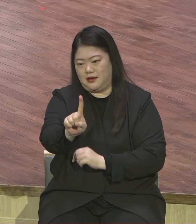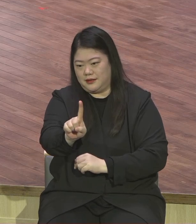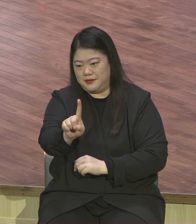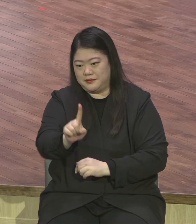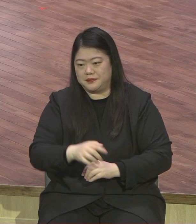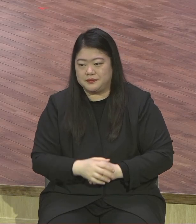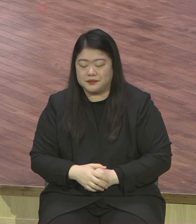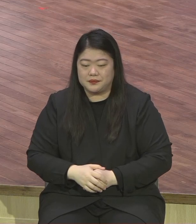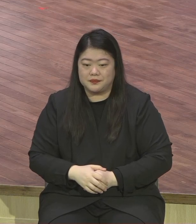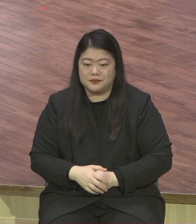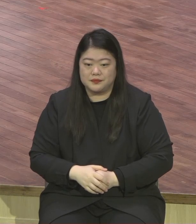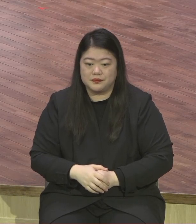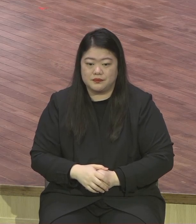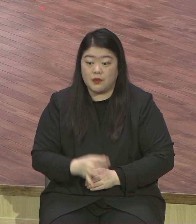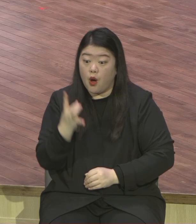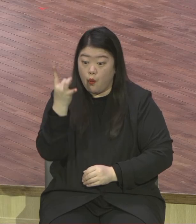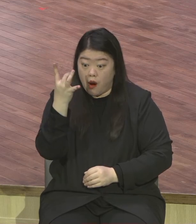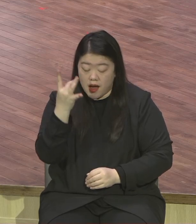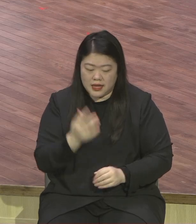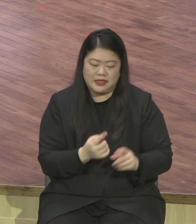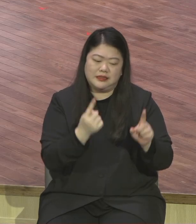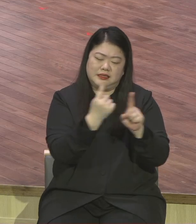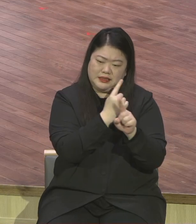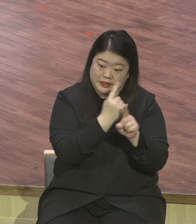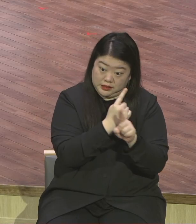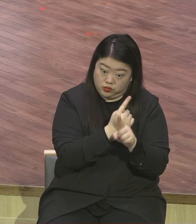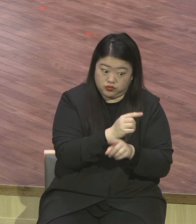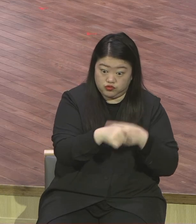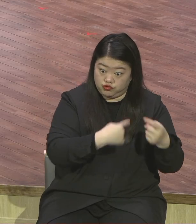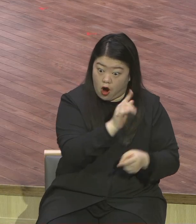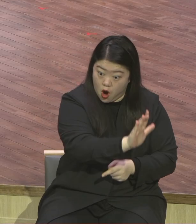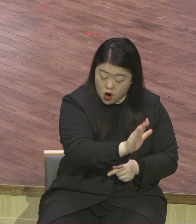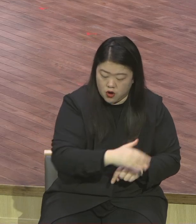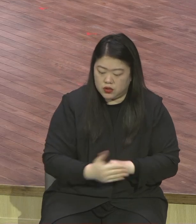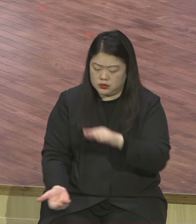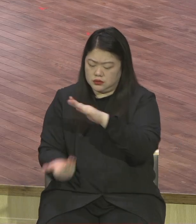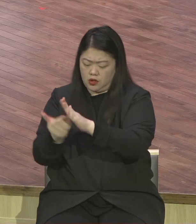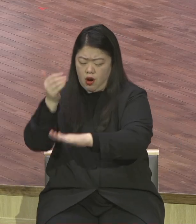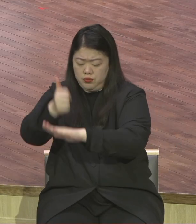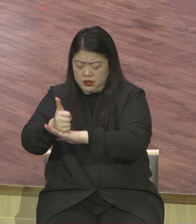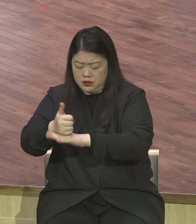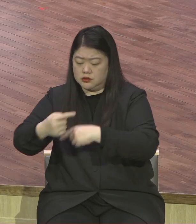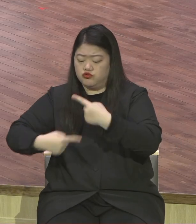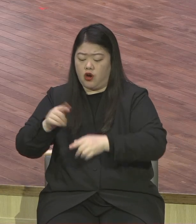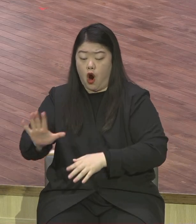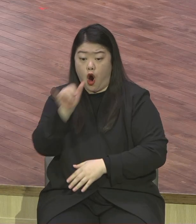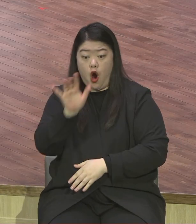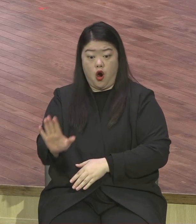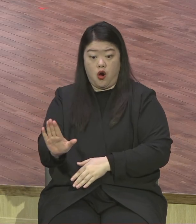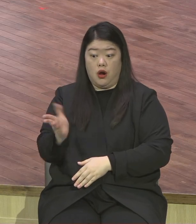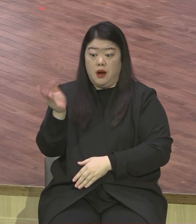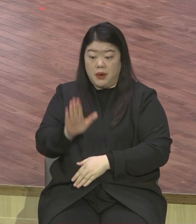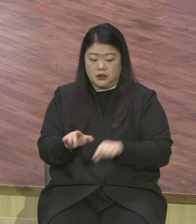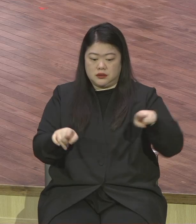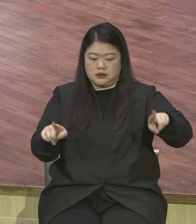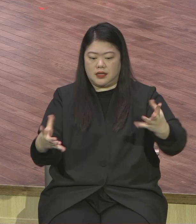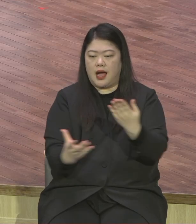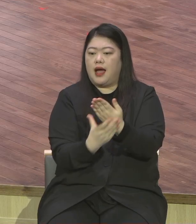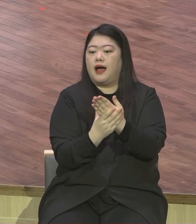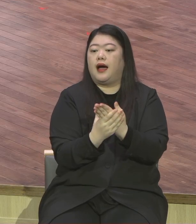스밋. 한 단어예요. 2, 3, 7, 5천 종족 살리는 것이 치우고 그 역할을 통해서 2, 3, 7, 5천 것이